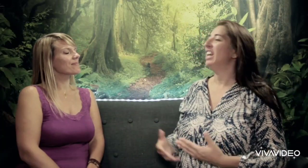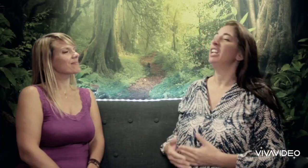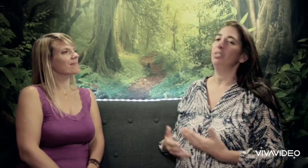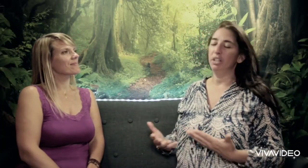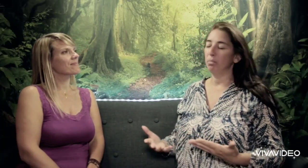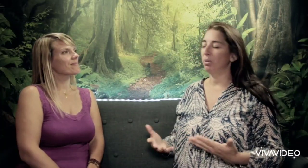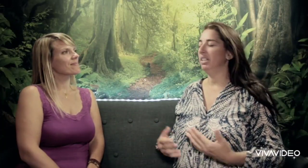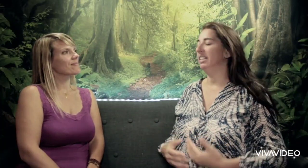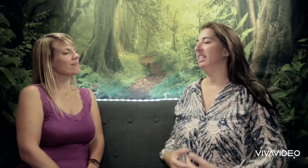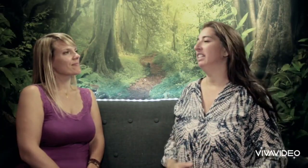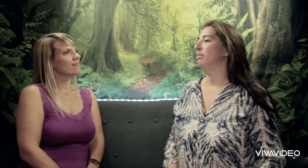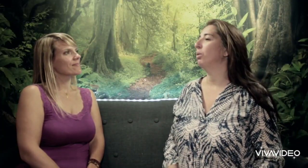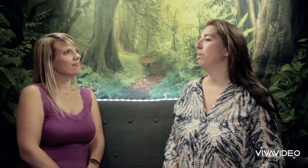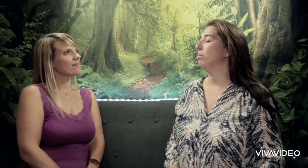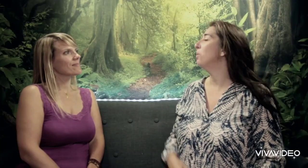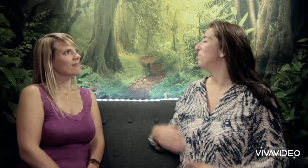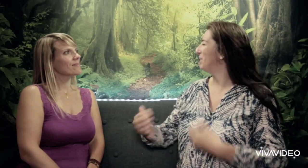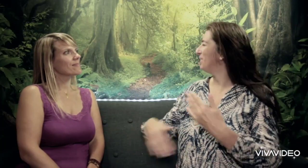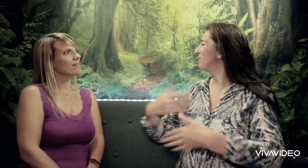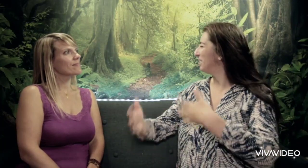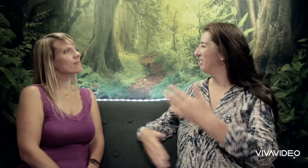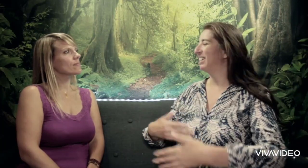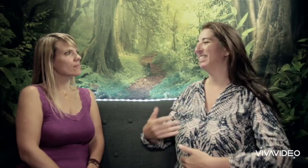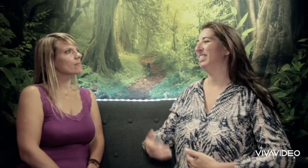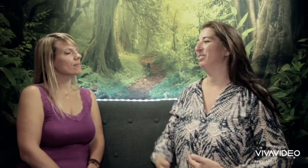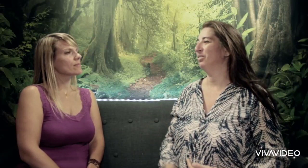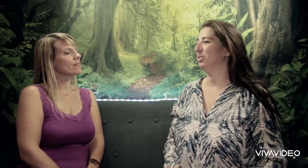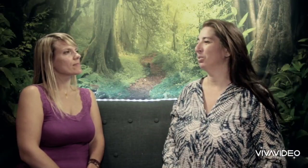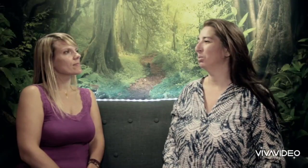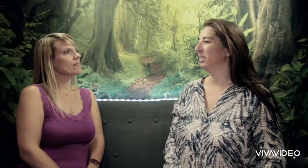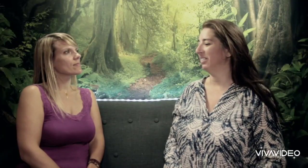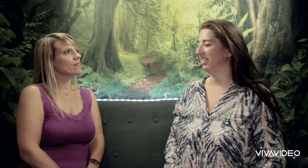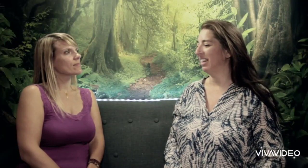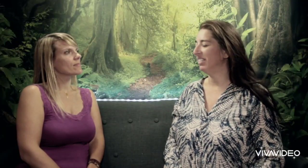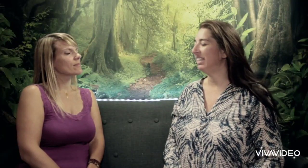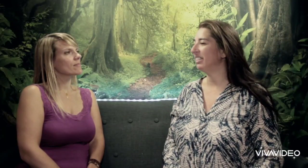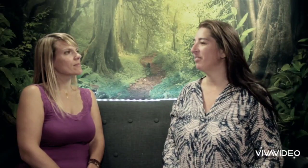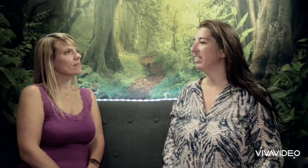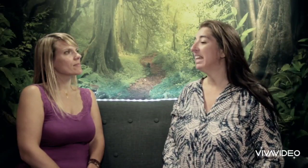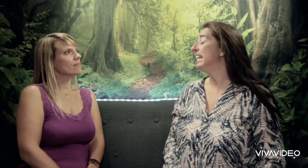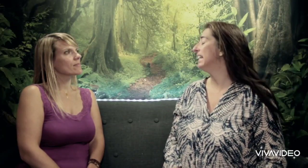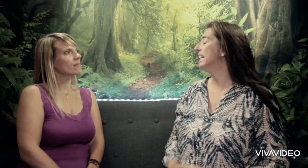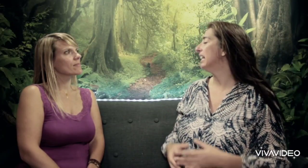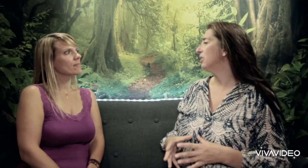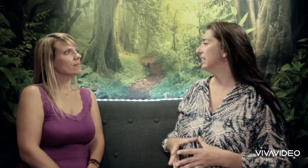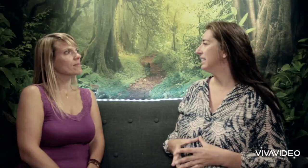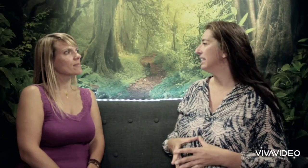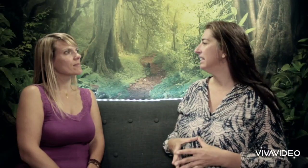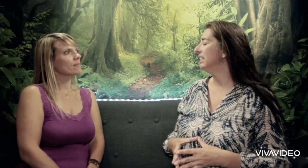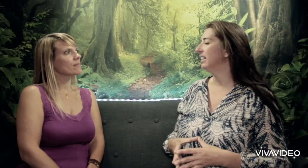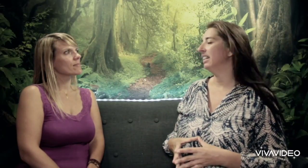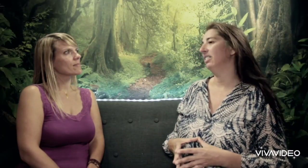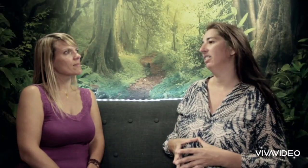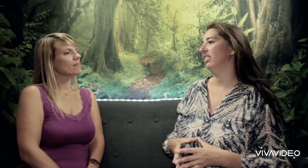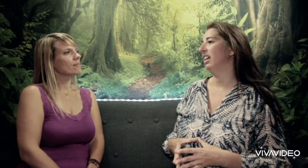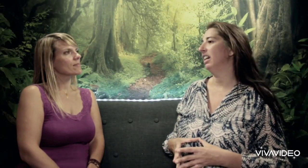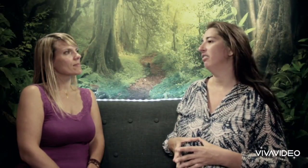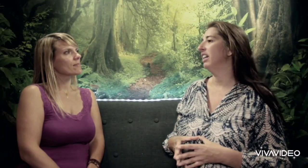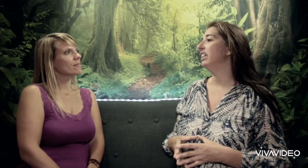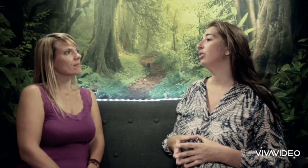les premiers mots et puis toutes les phrases qui vont se construire avec. Et la langue des signes elle va être